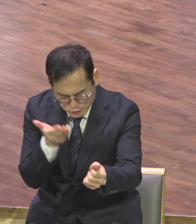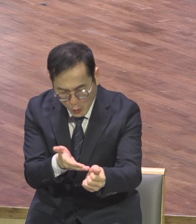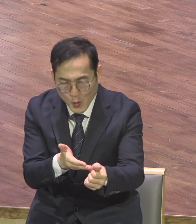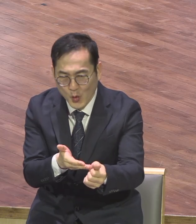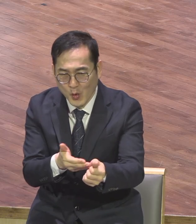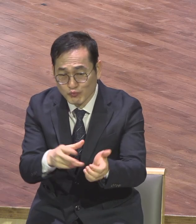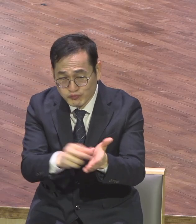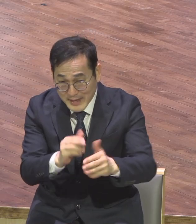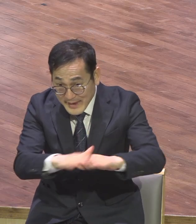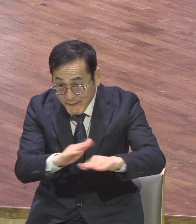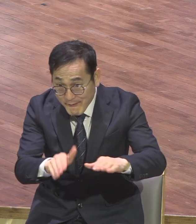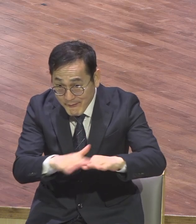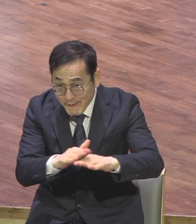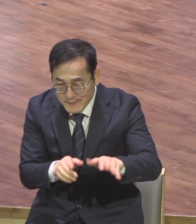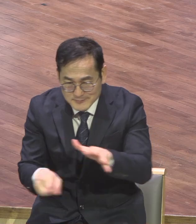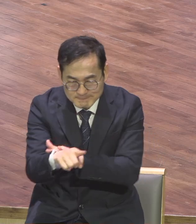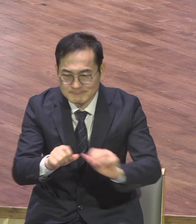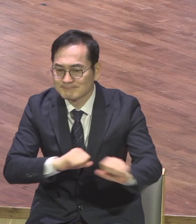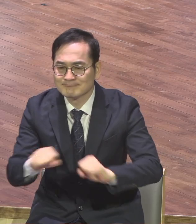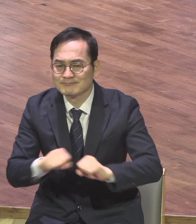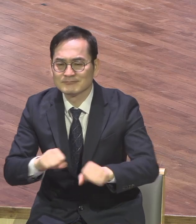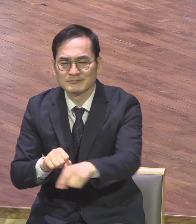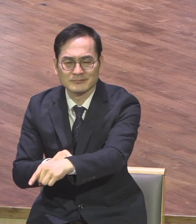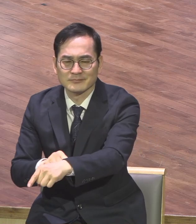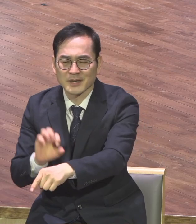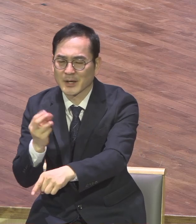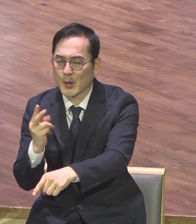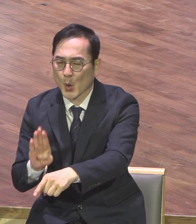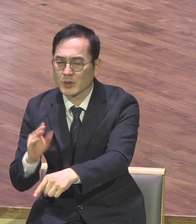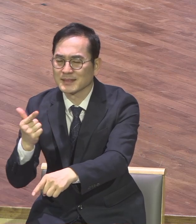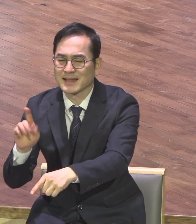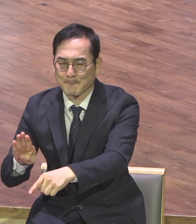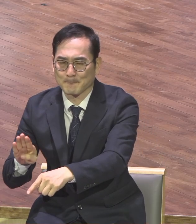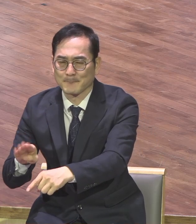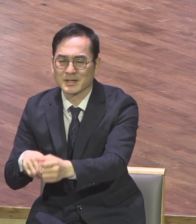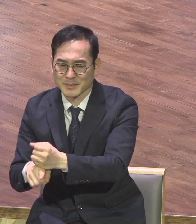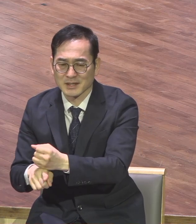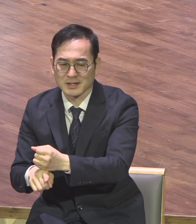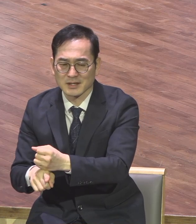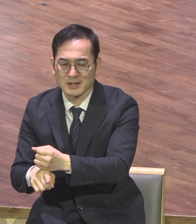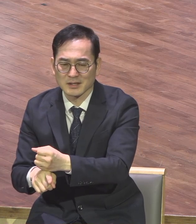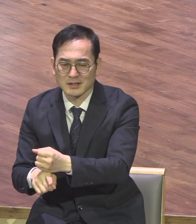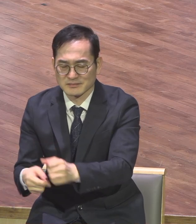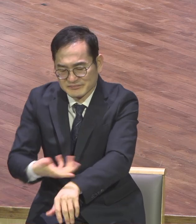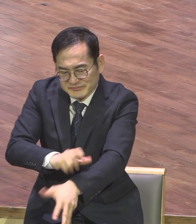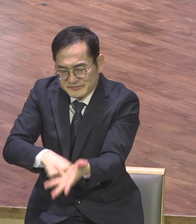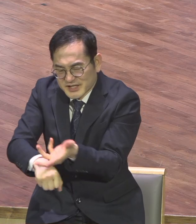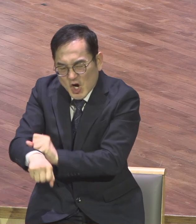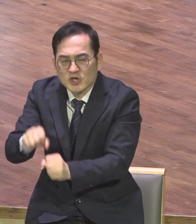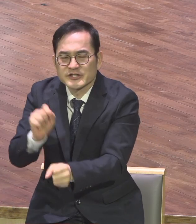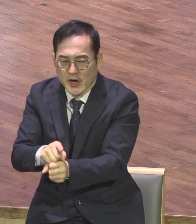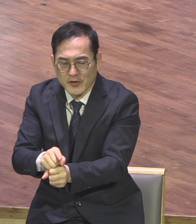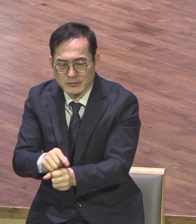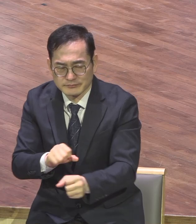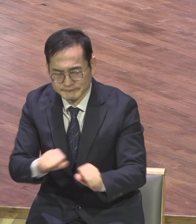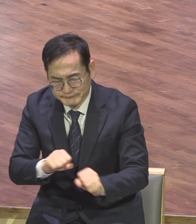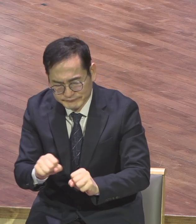어떻게 깨끗이 해결해버리는 겁니다 깨끗이 용납한단 말은 해결해버리는 것입니다 이런 성령의 열매를 맺어가면서